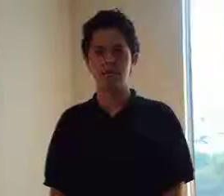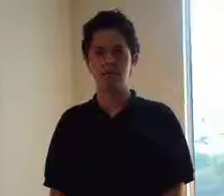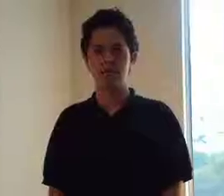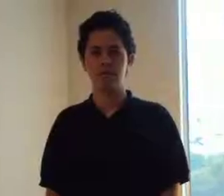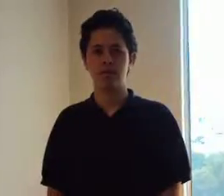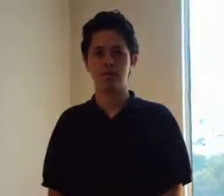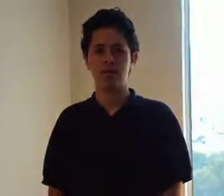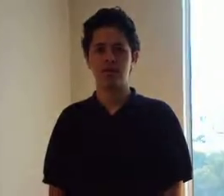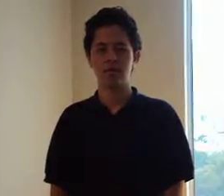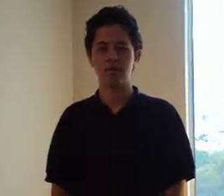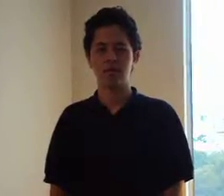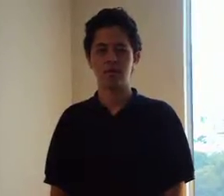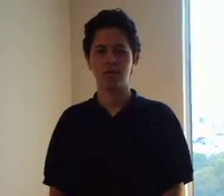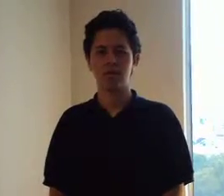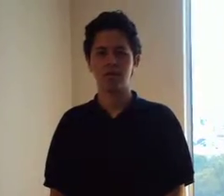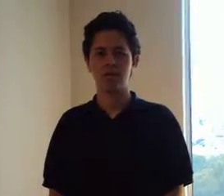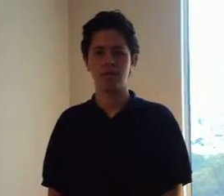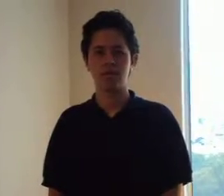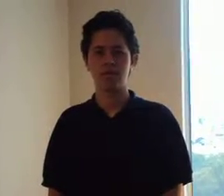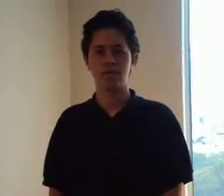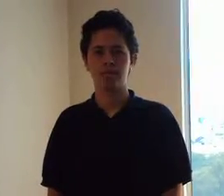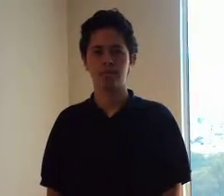Ya. Ciclo inicial.